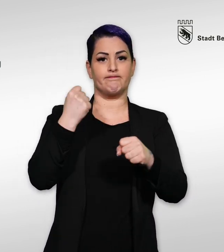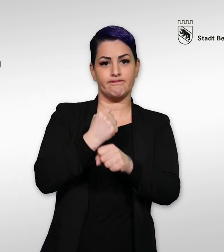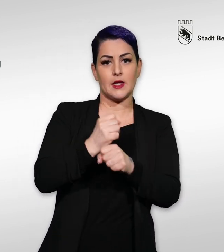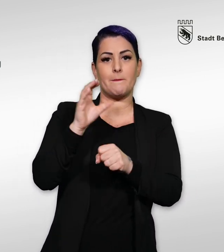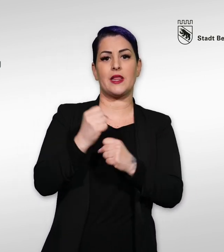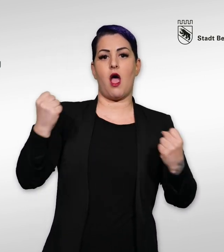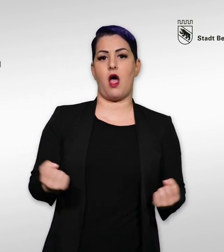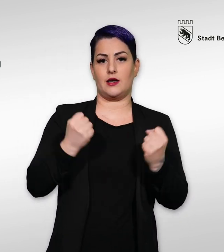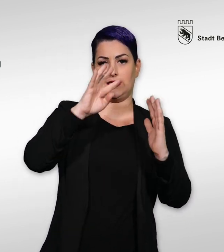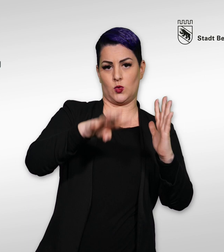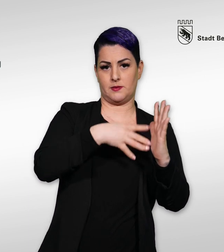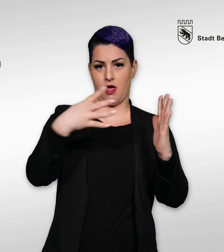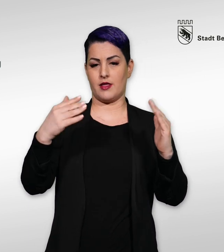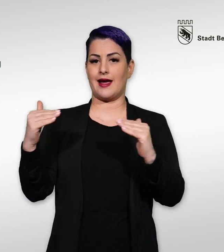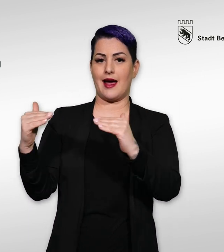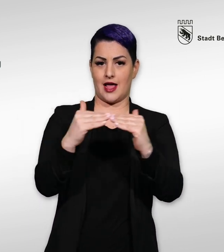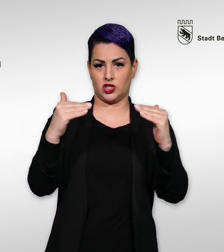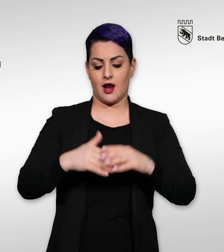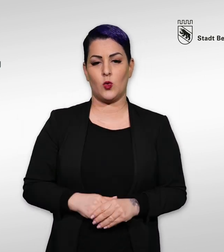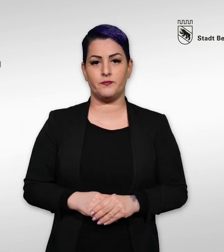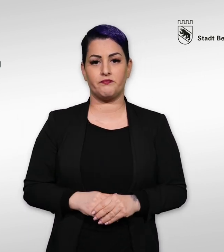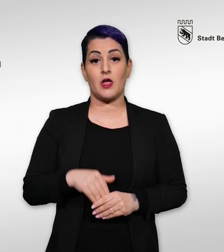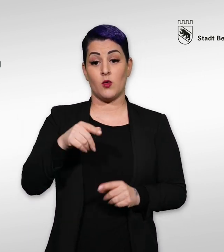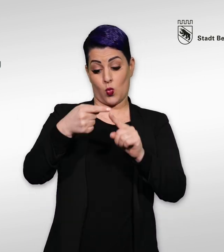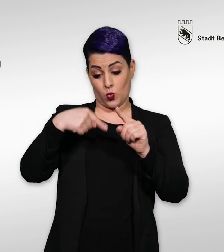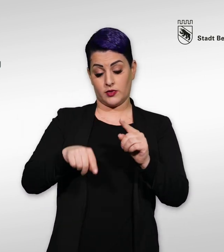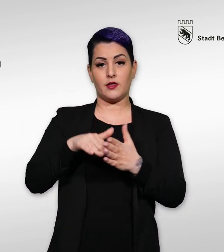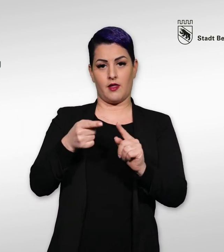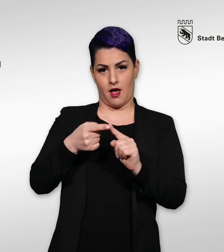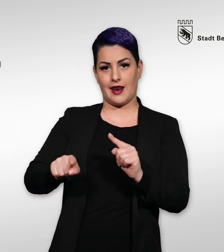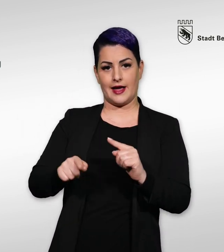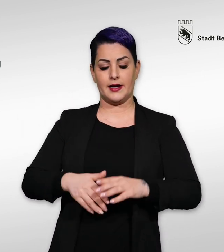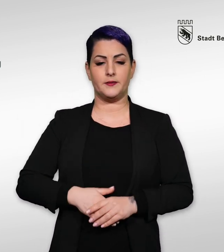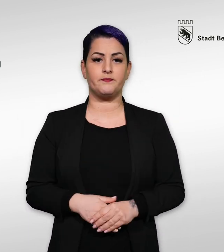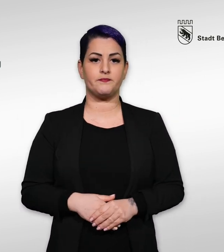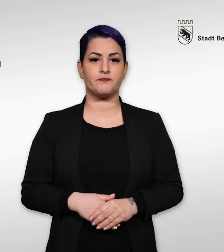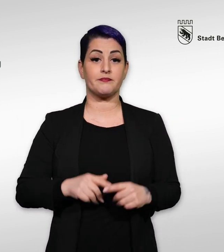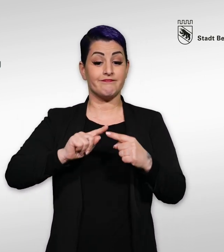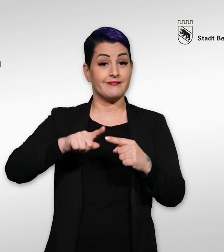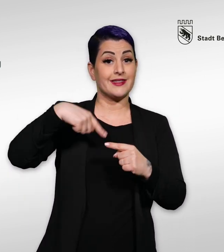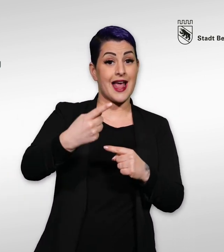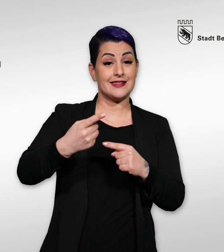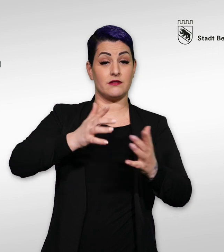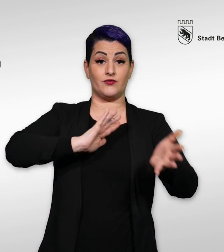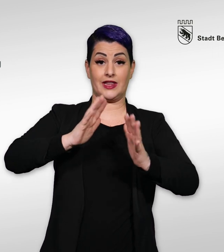In den folgenden Videos werden einige ausgewählte Gleichstellungsschwerpunkte etwas näher erläutert.